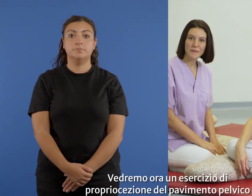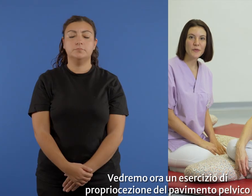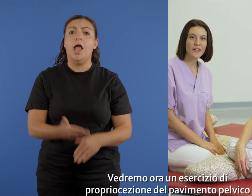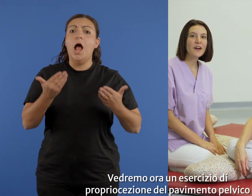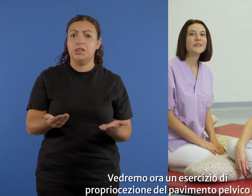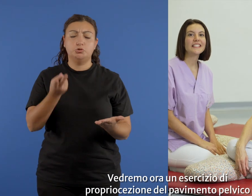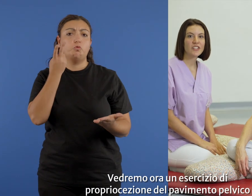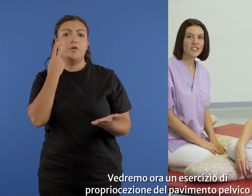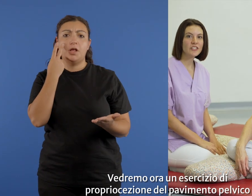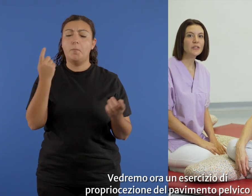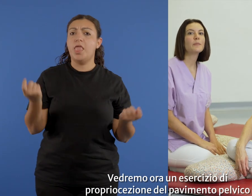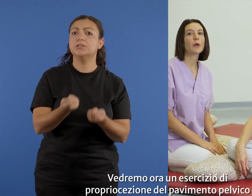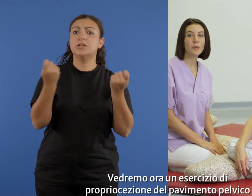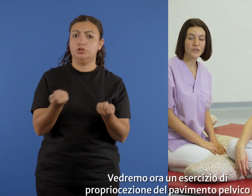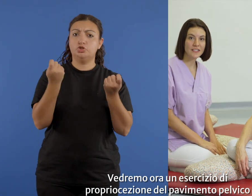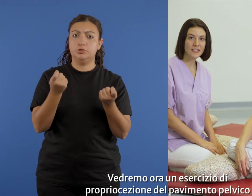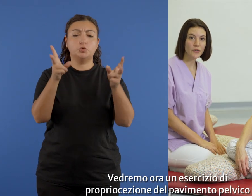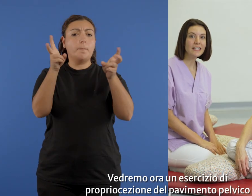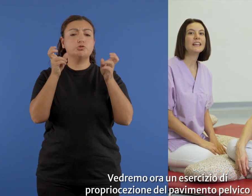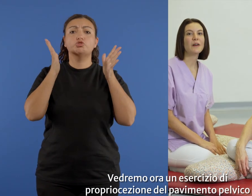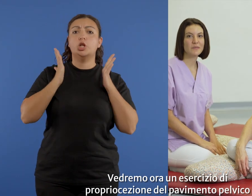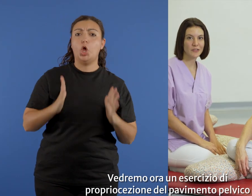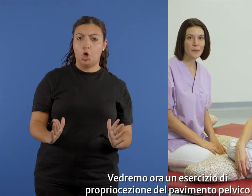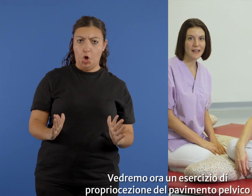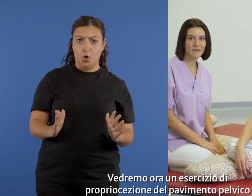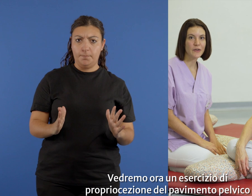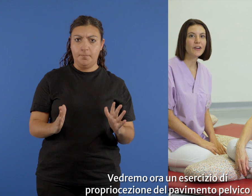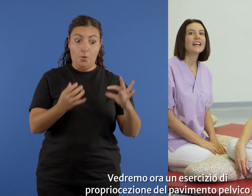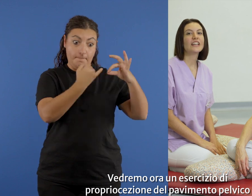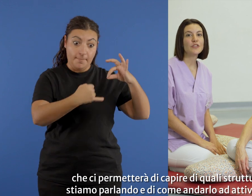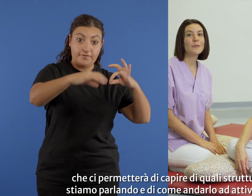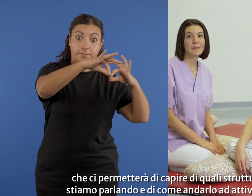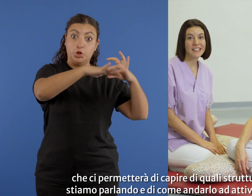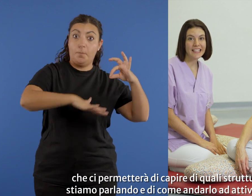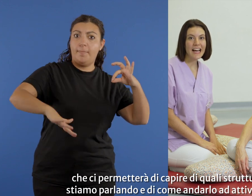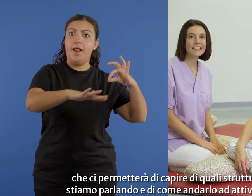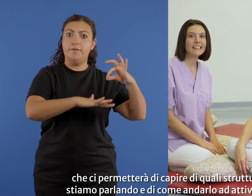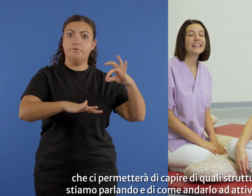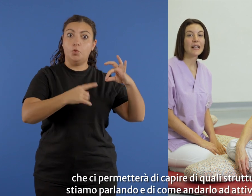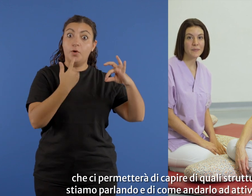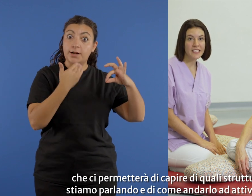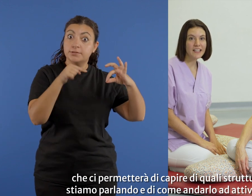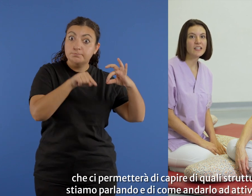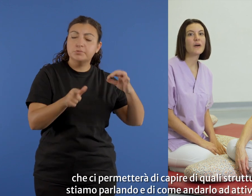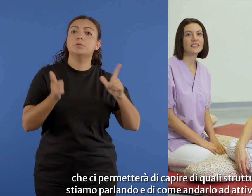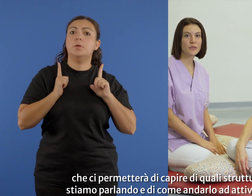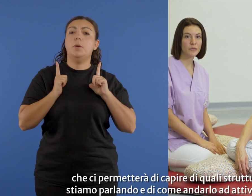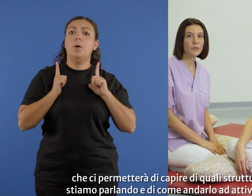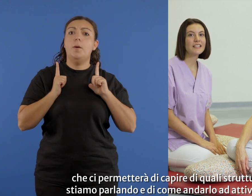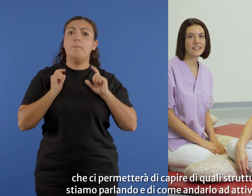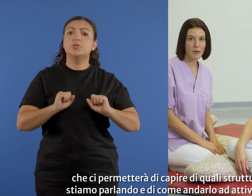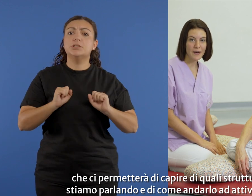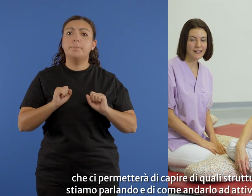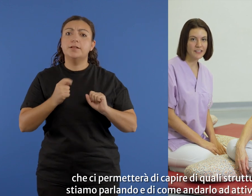Vedremo ora un esercizio di propriocezione del pavimento pelvico, che ci permetterà di capire di quale